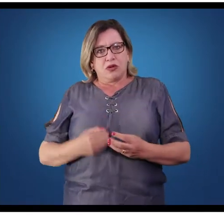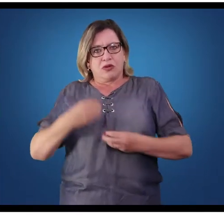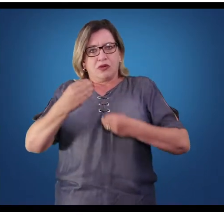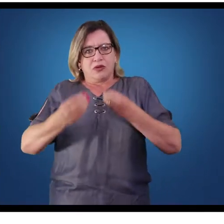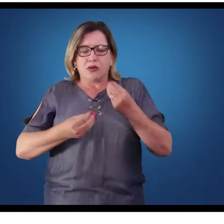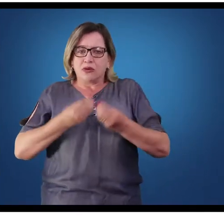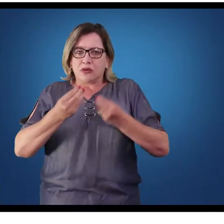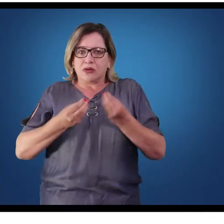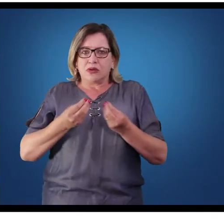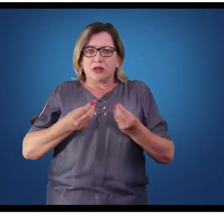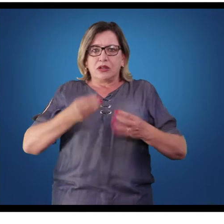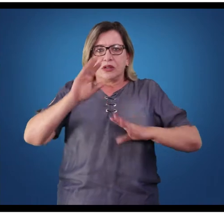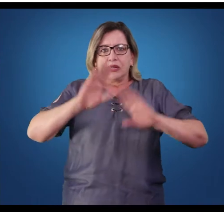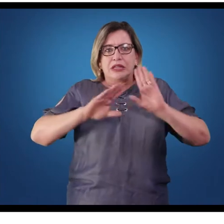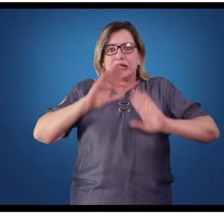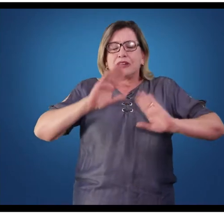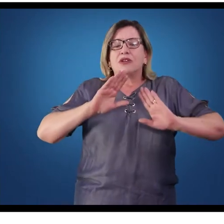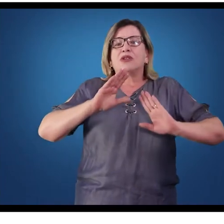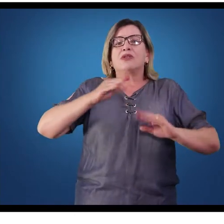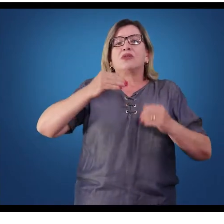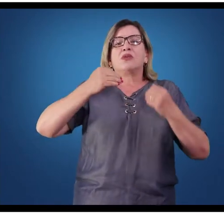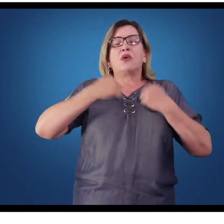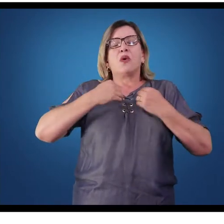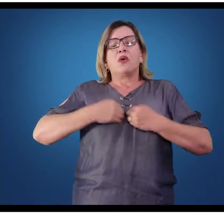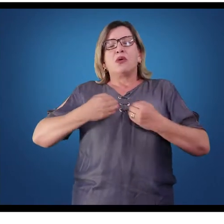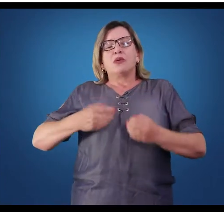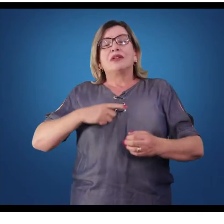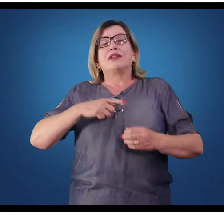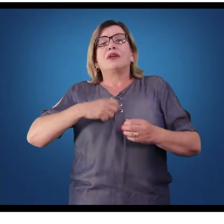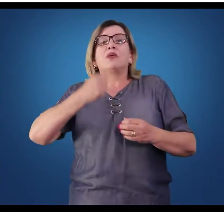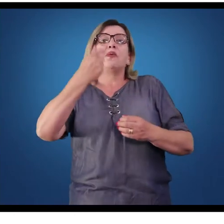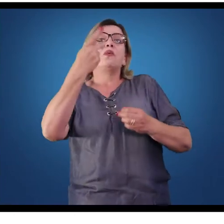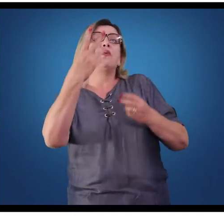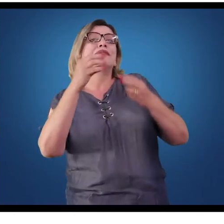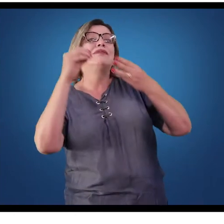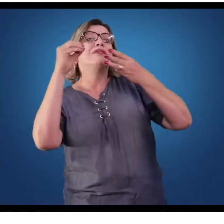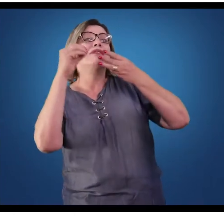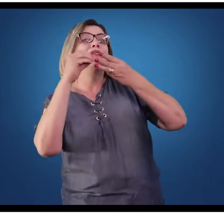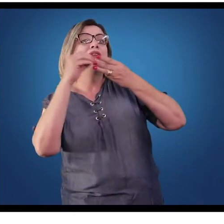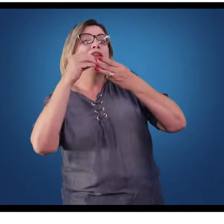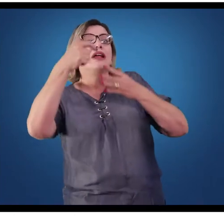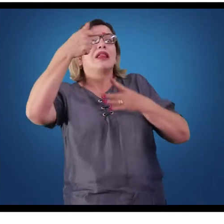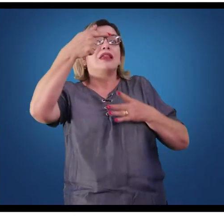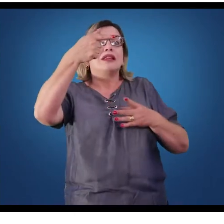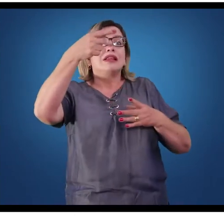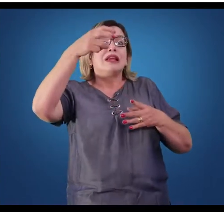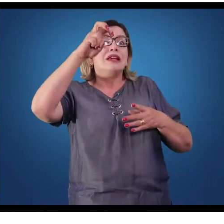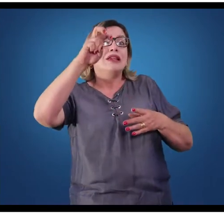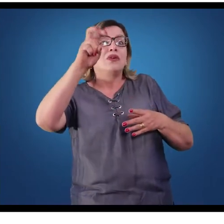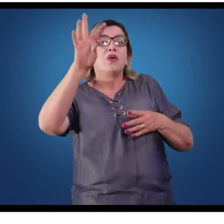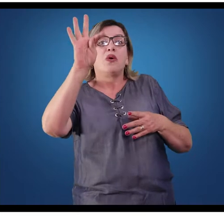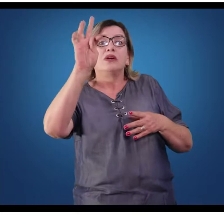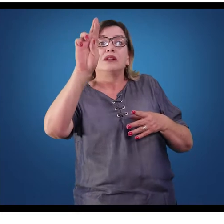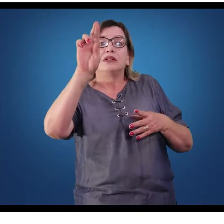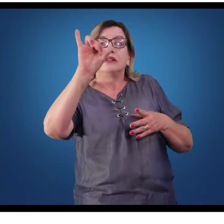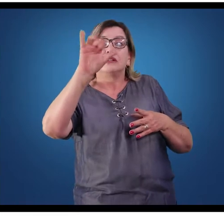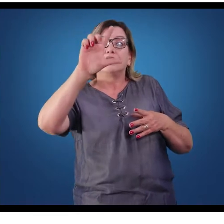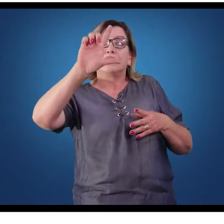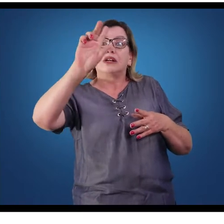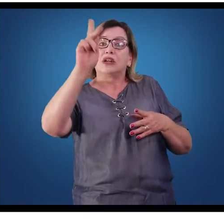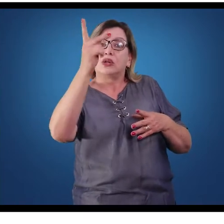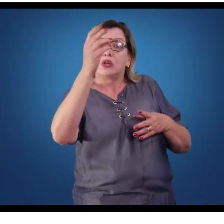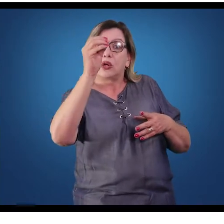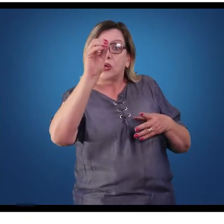75 trilhões de células e dentre delas podemos destacar